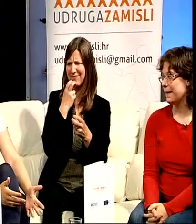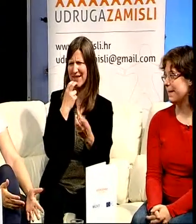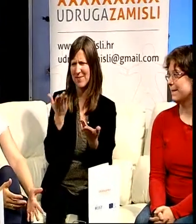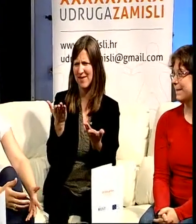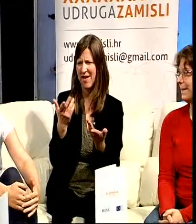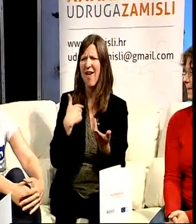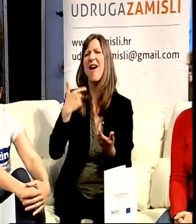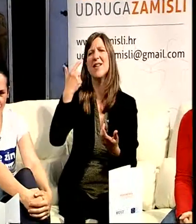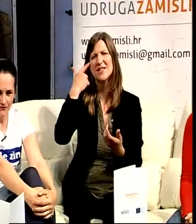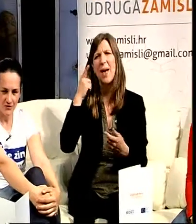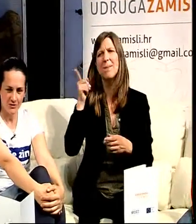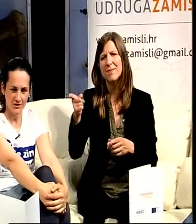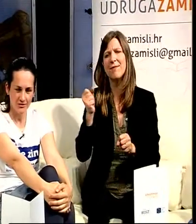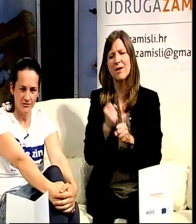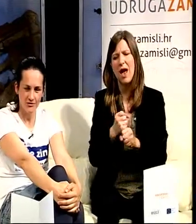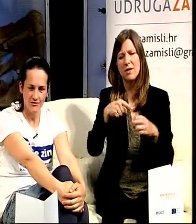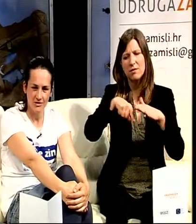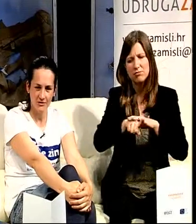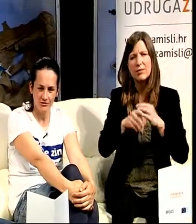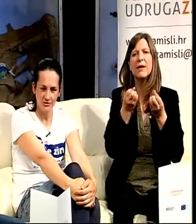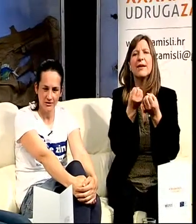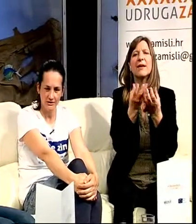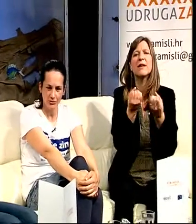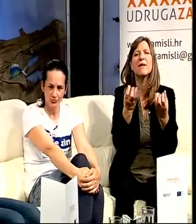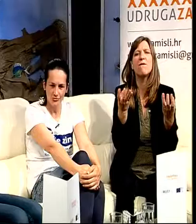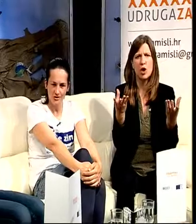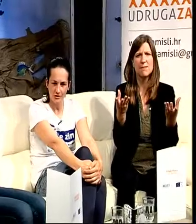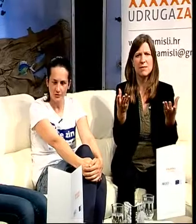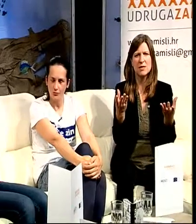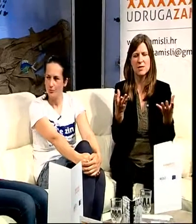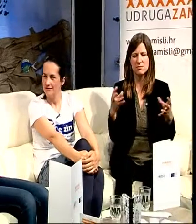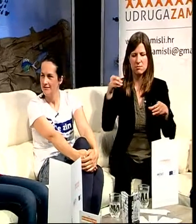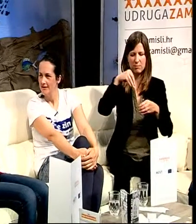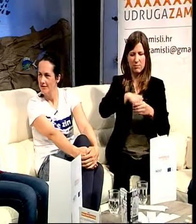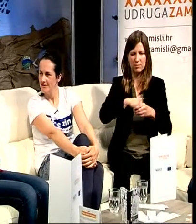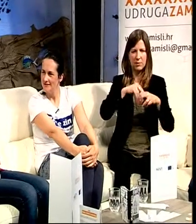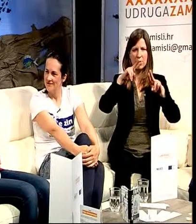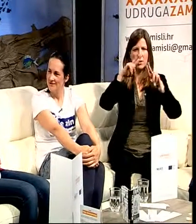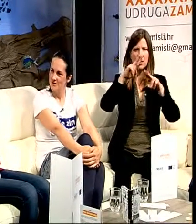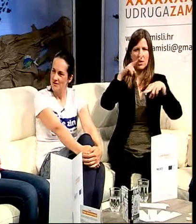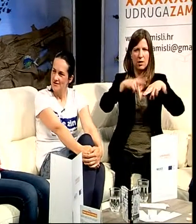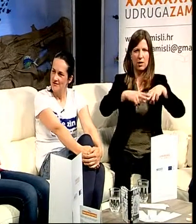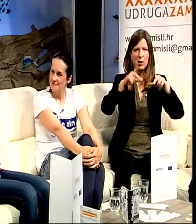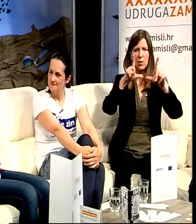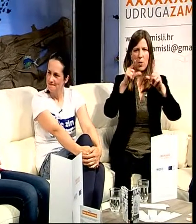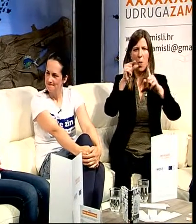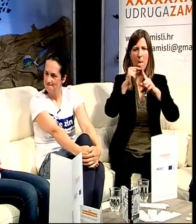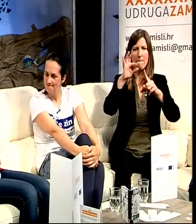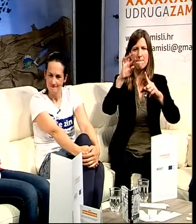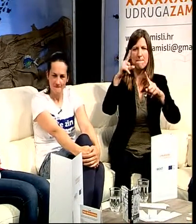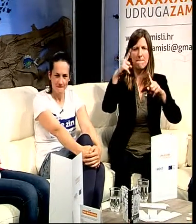tebe znam da radiš u području informiranja u našoj suradničkoj udruzi Huppert. Kako je teb na radnom jesku?